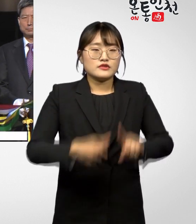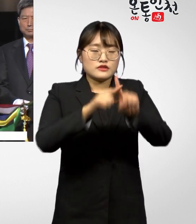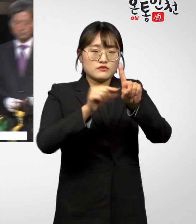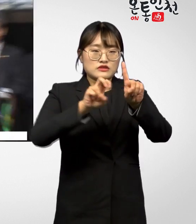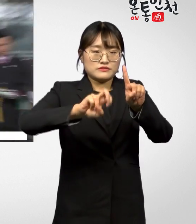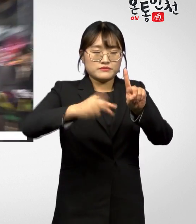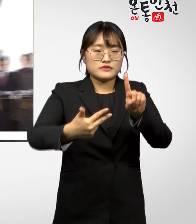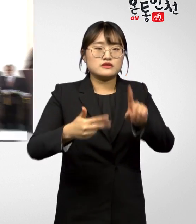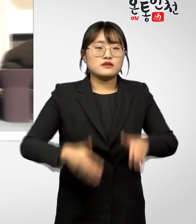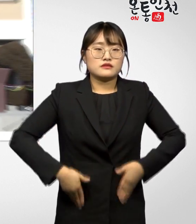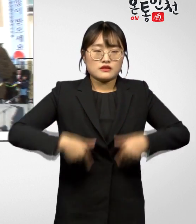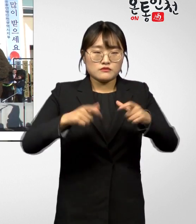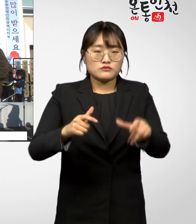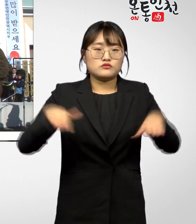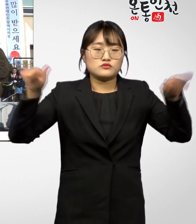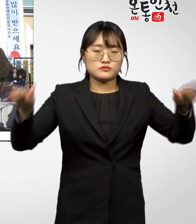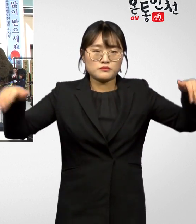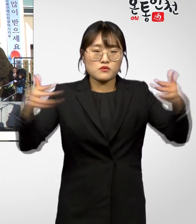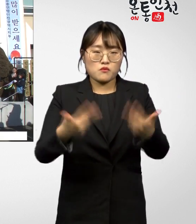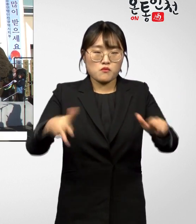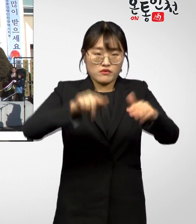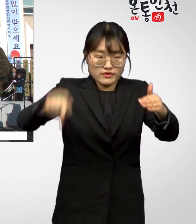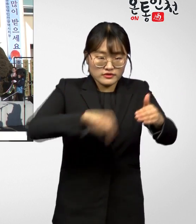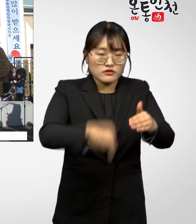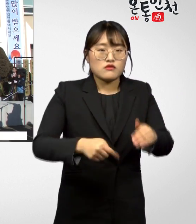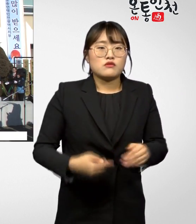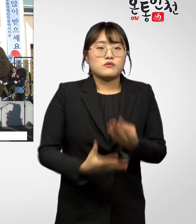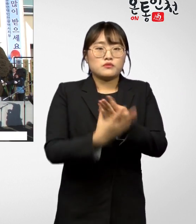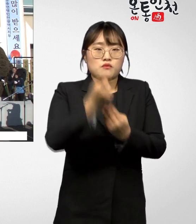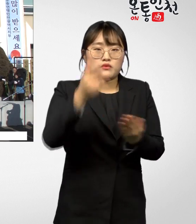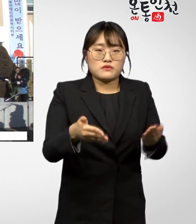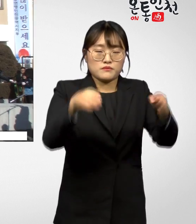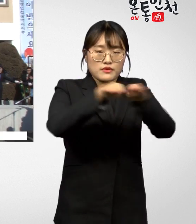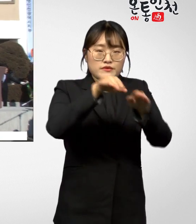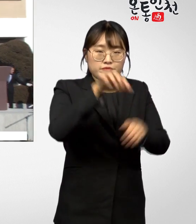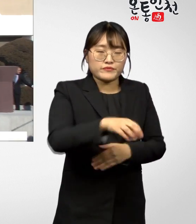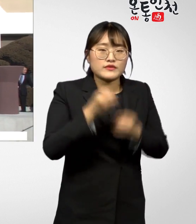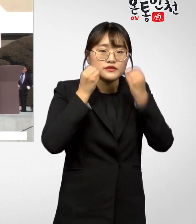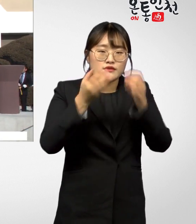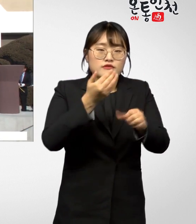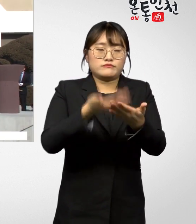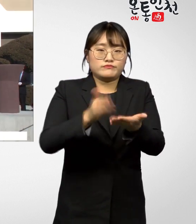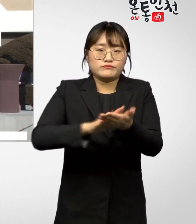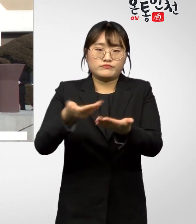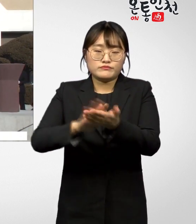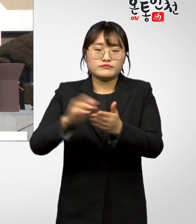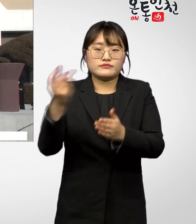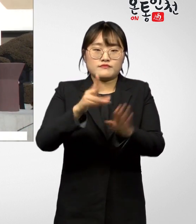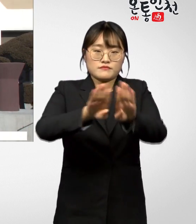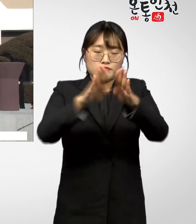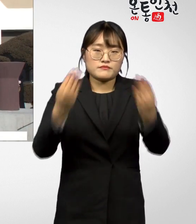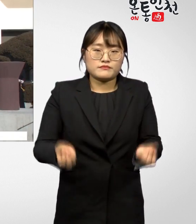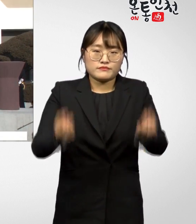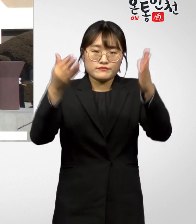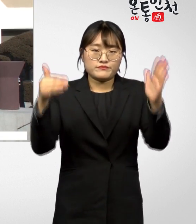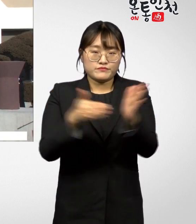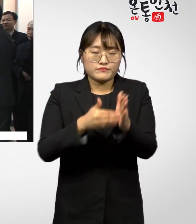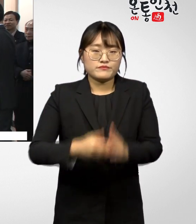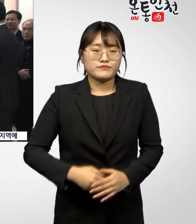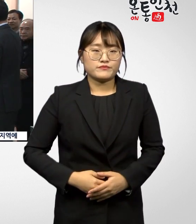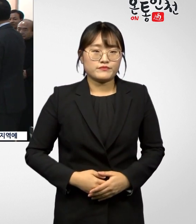27일 남구수봉공원 내 인천통일관에서 인천통일관 세단장 재개관식이 열렸습니다.